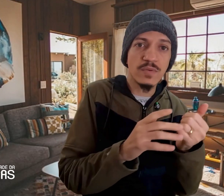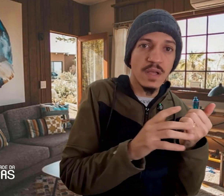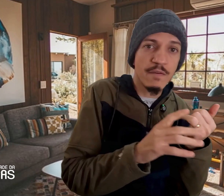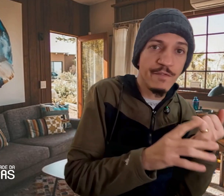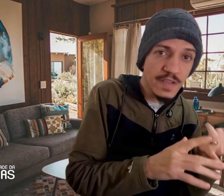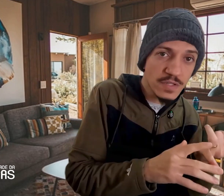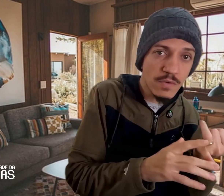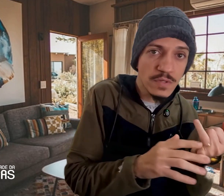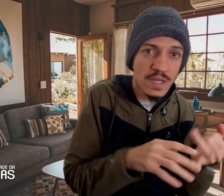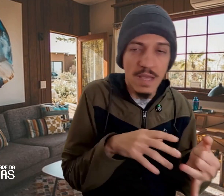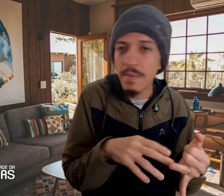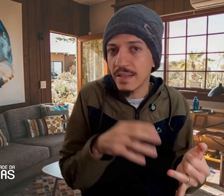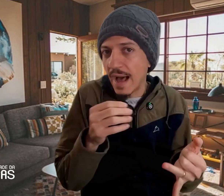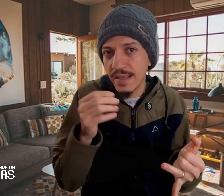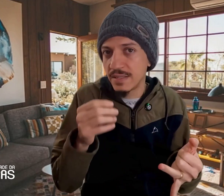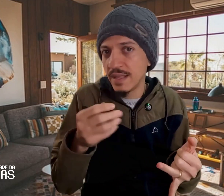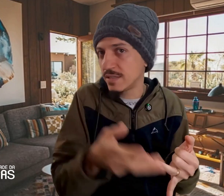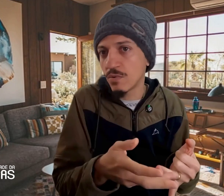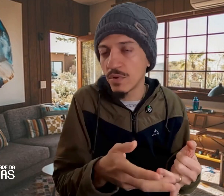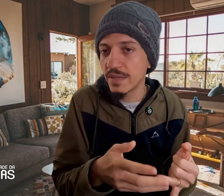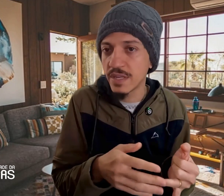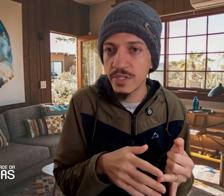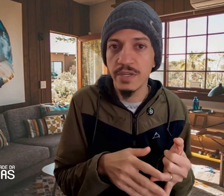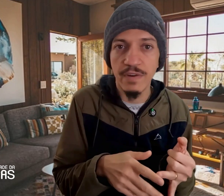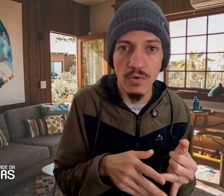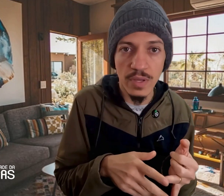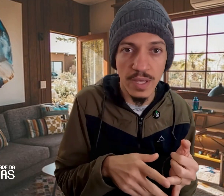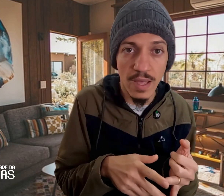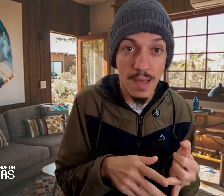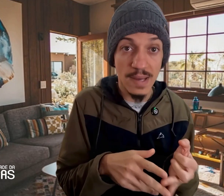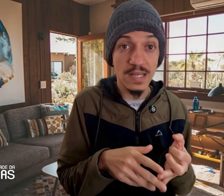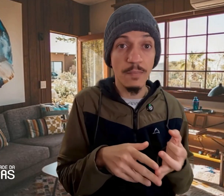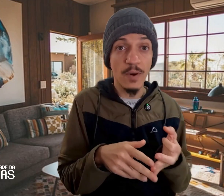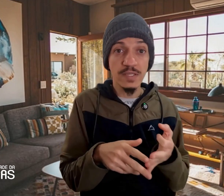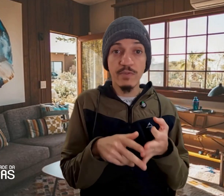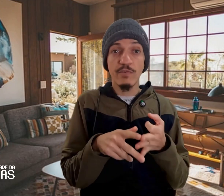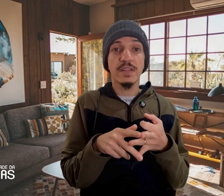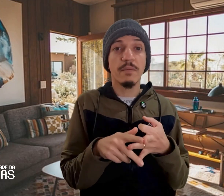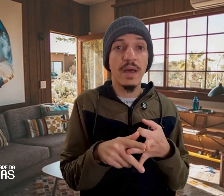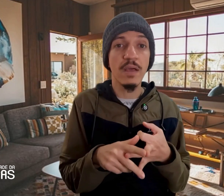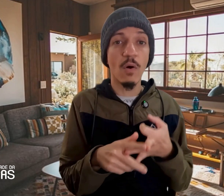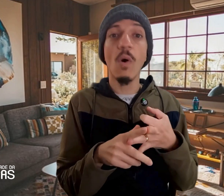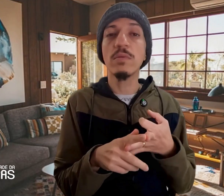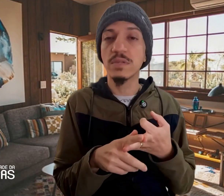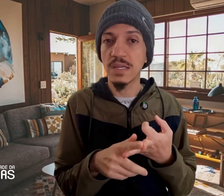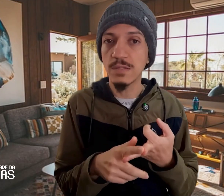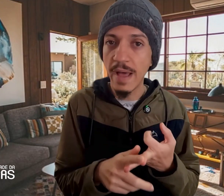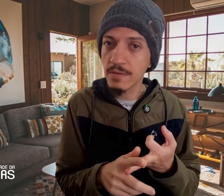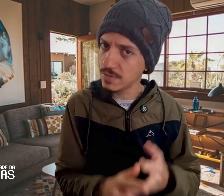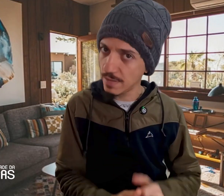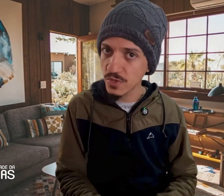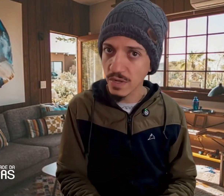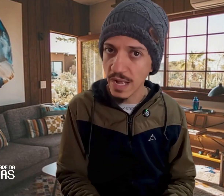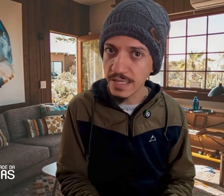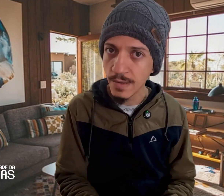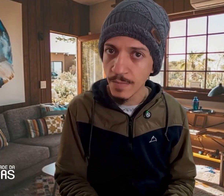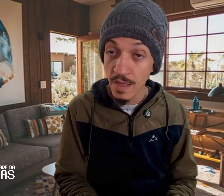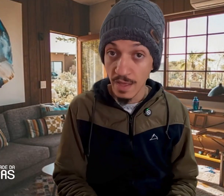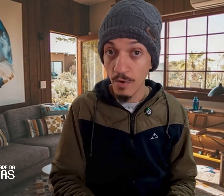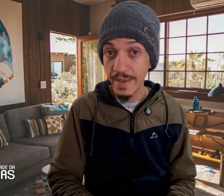físicos e mentais, nesse contexto que a gente já falou aqui, mas ela pode envolver também outros aspectos emocionais. Eu mesmo